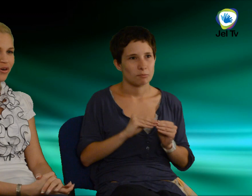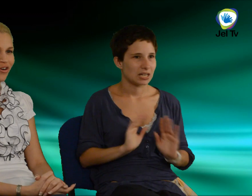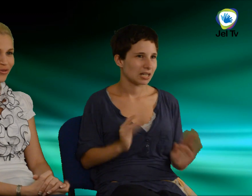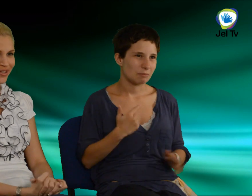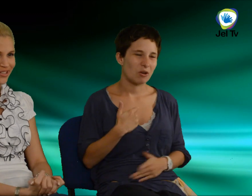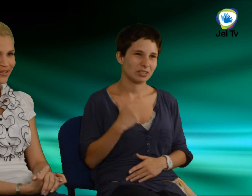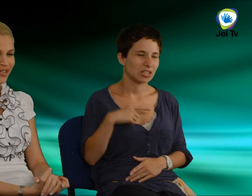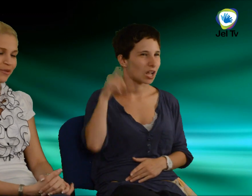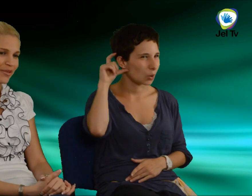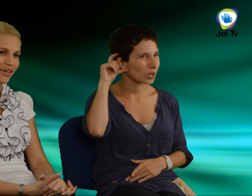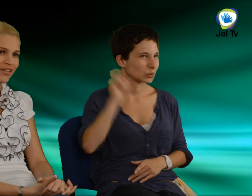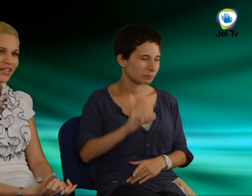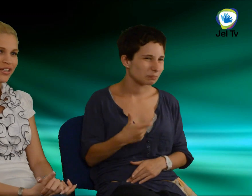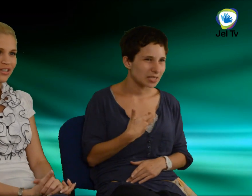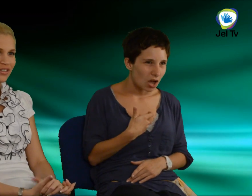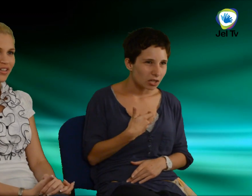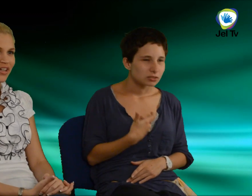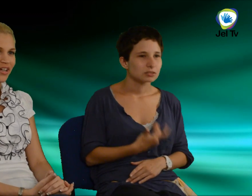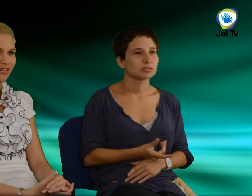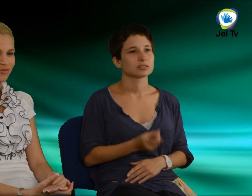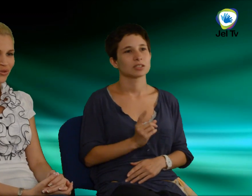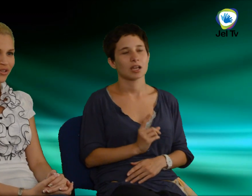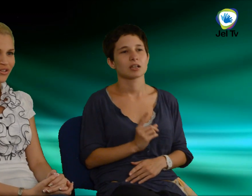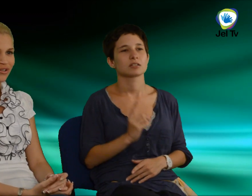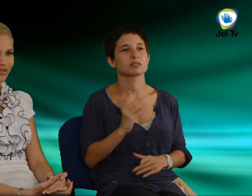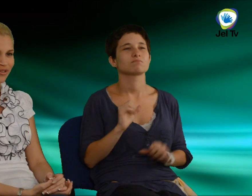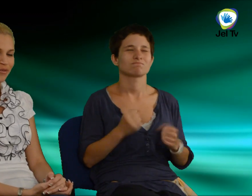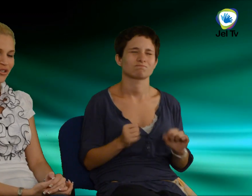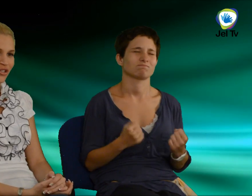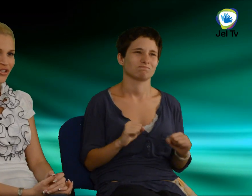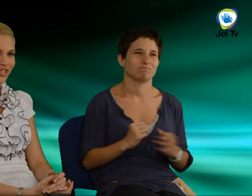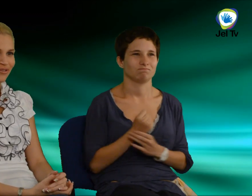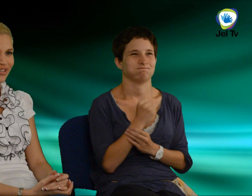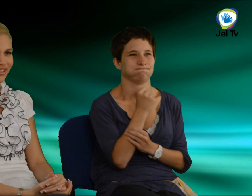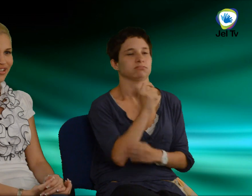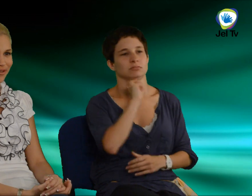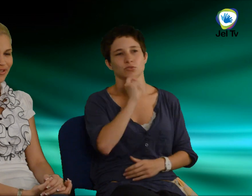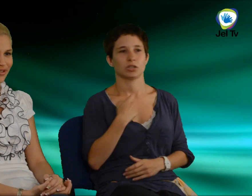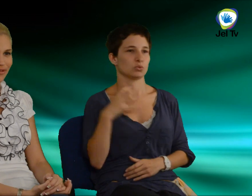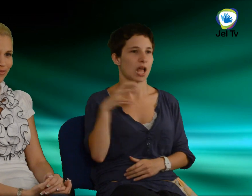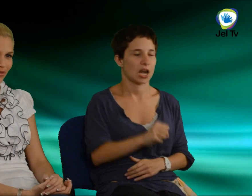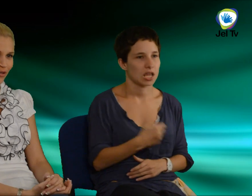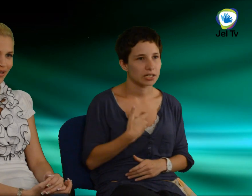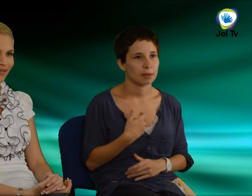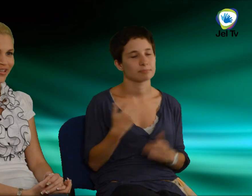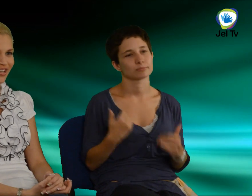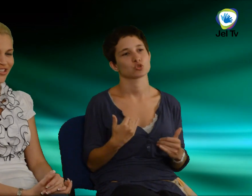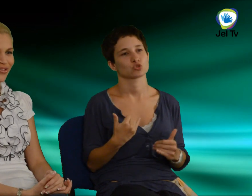a hallókészülék miatt, de sokat gyakoroltam és így sikerült elérnem azt, hogy most már játszik